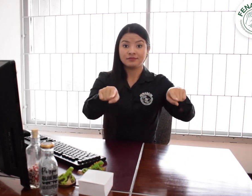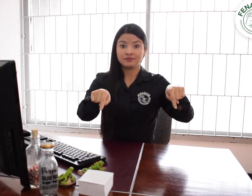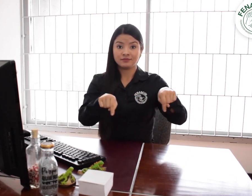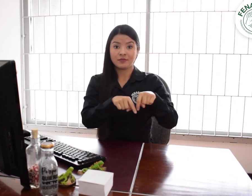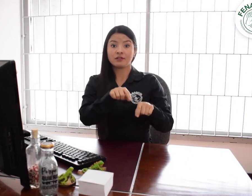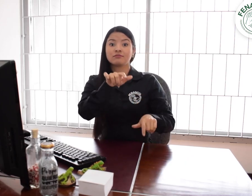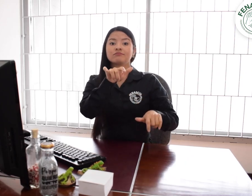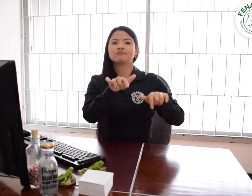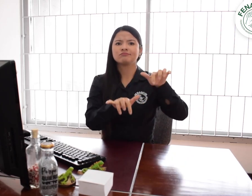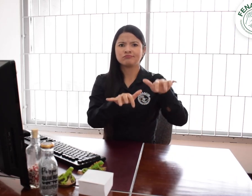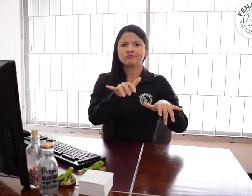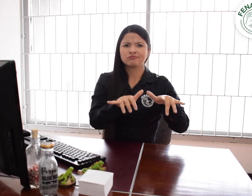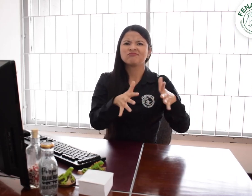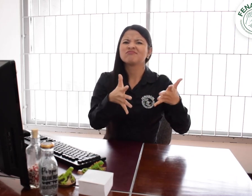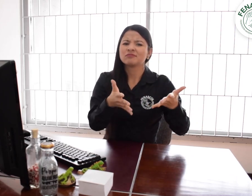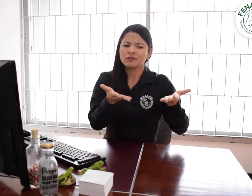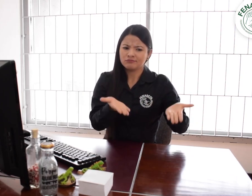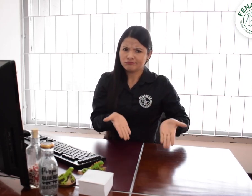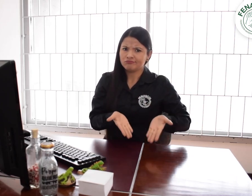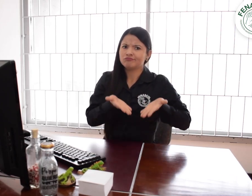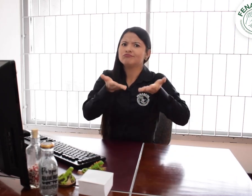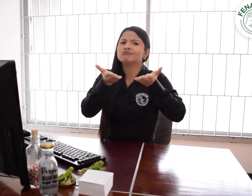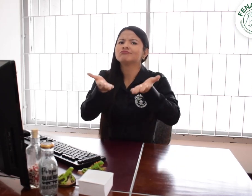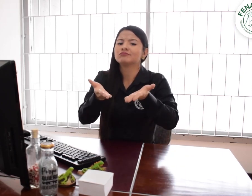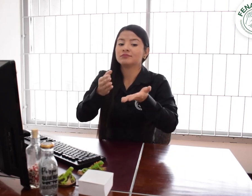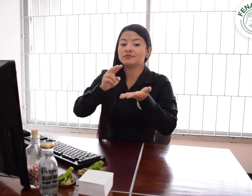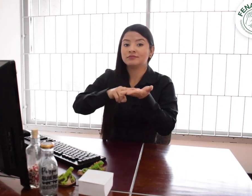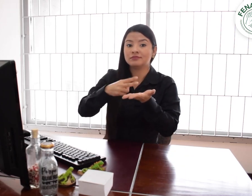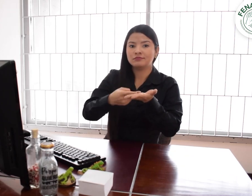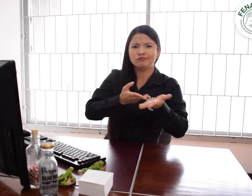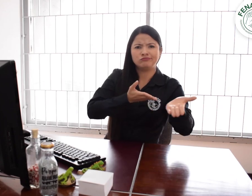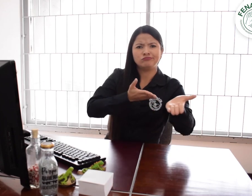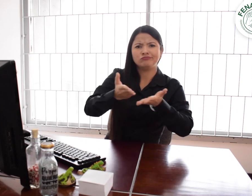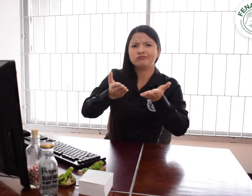para recibir información con un intérprete conectado de manera remota.